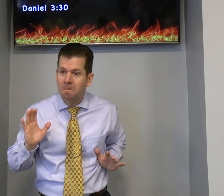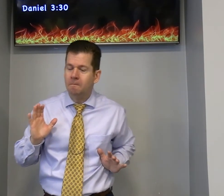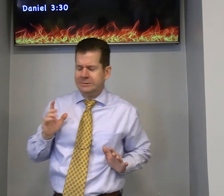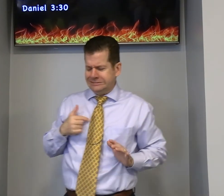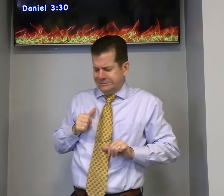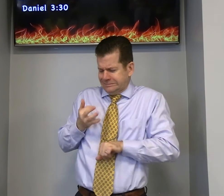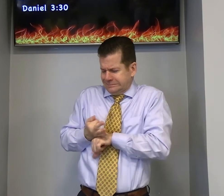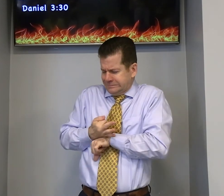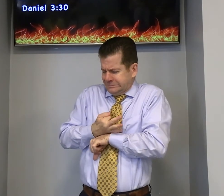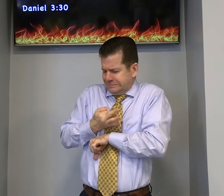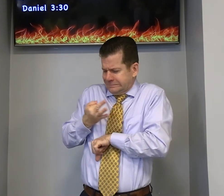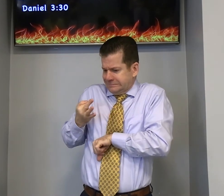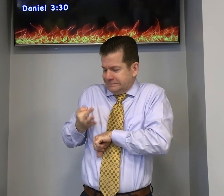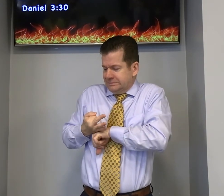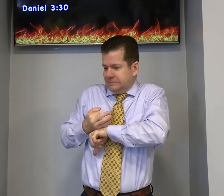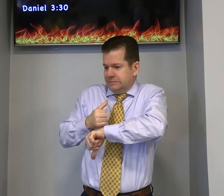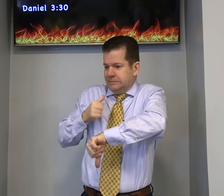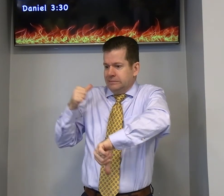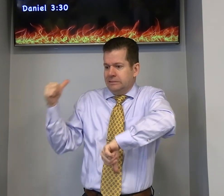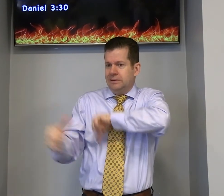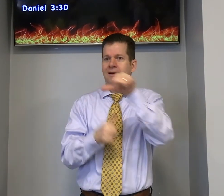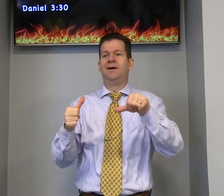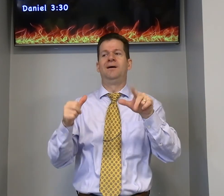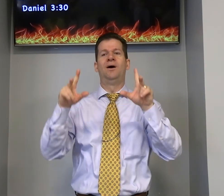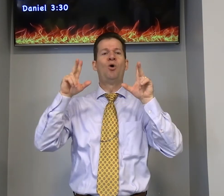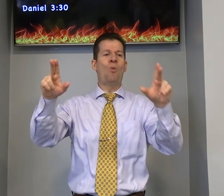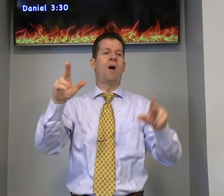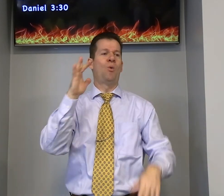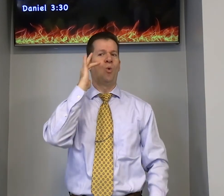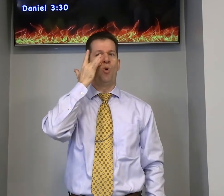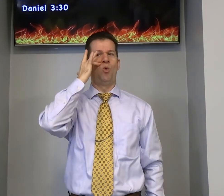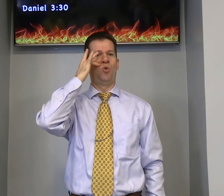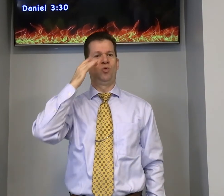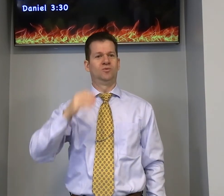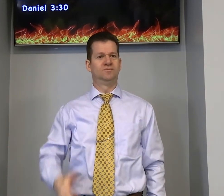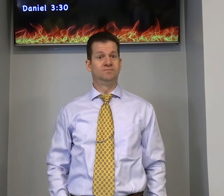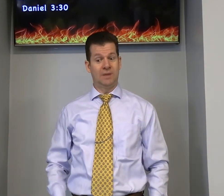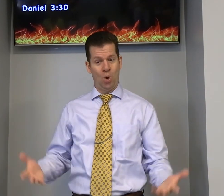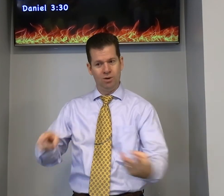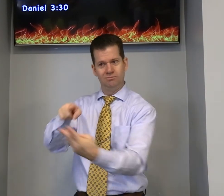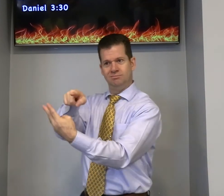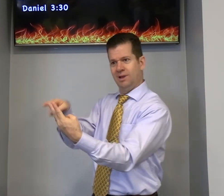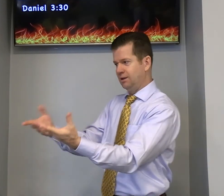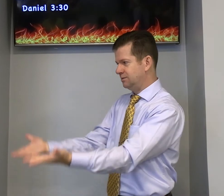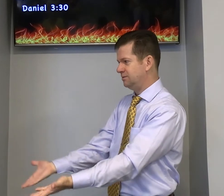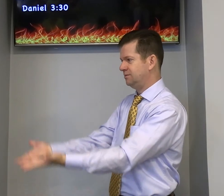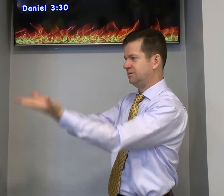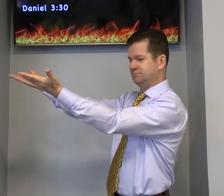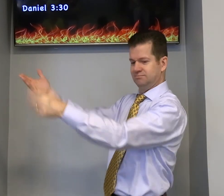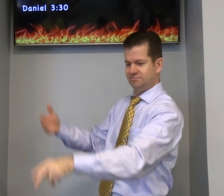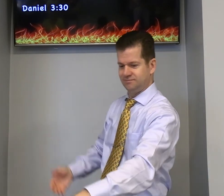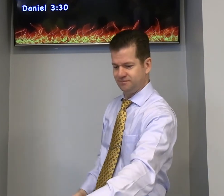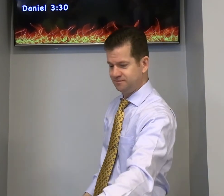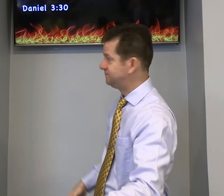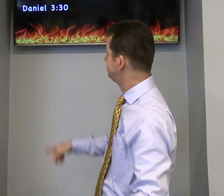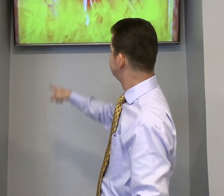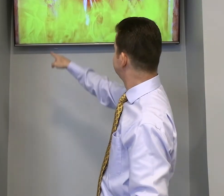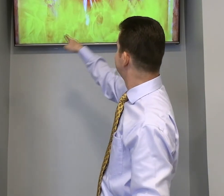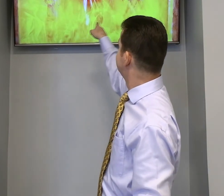passar problemas e ele quer ver se você aguenta firme e você pode